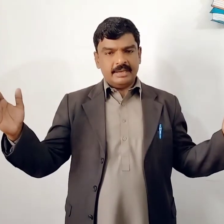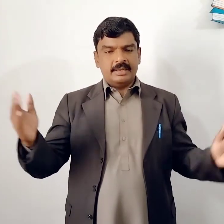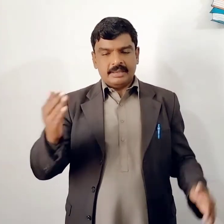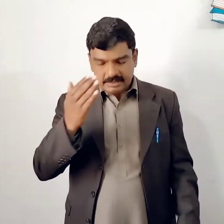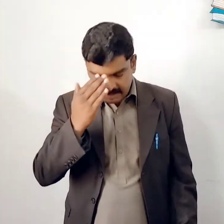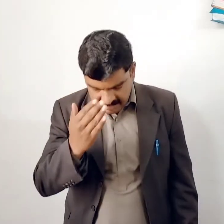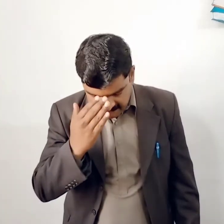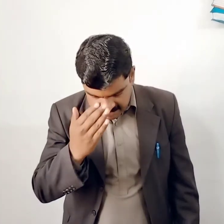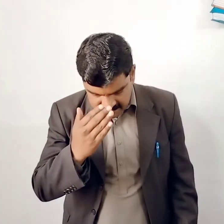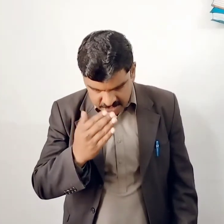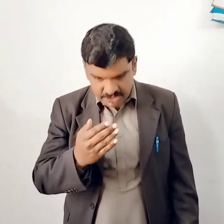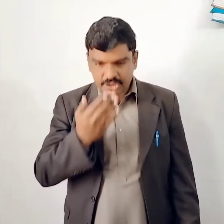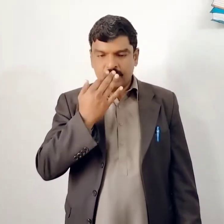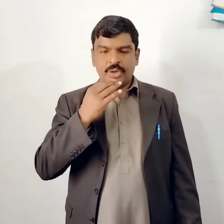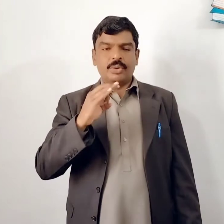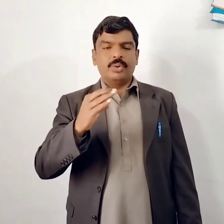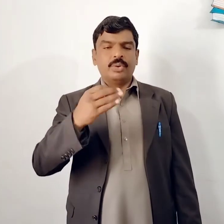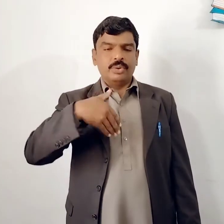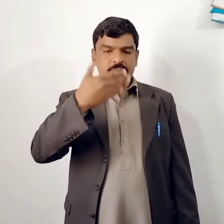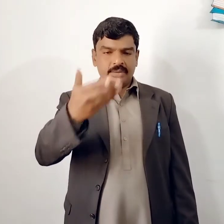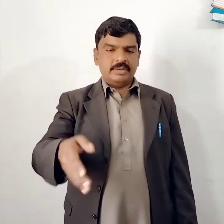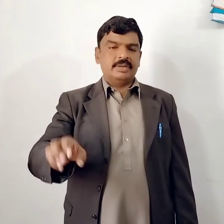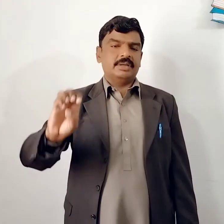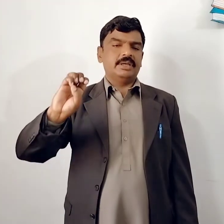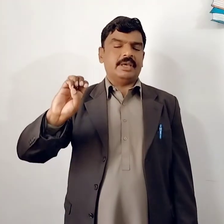نوازش او کی